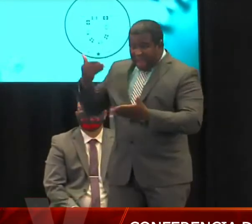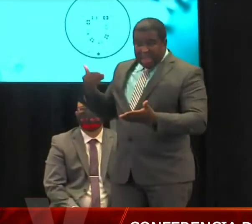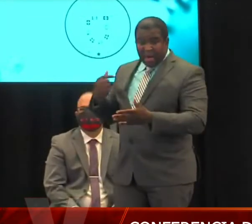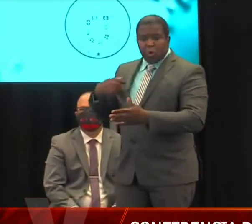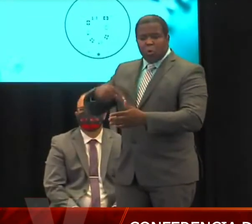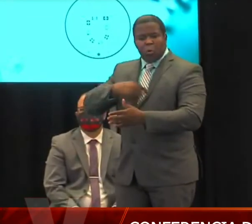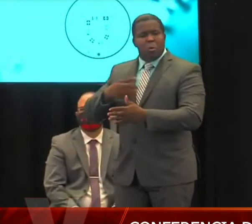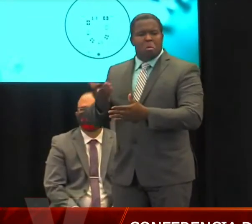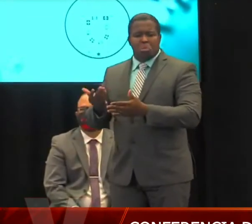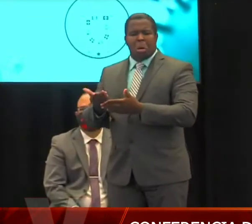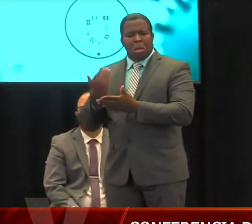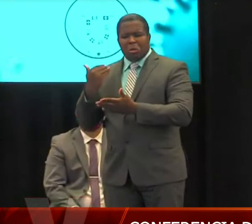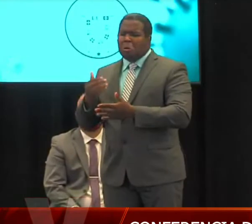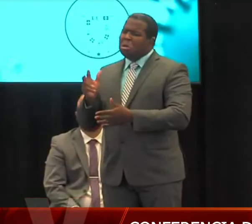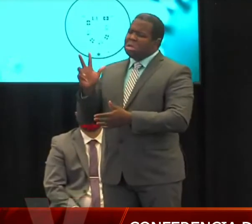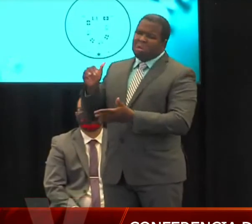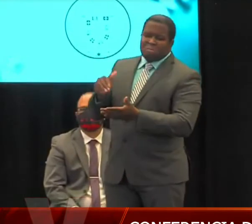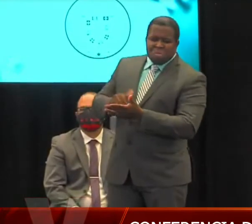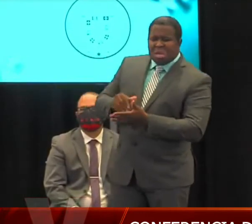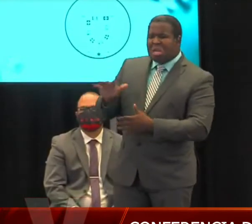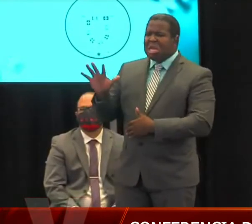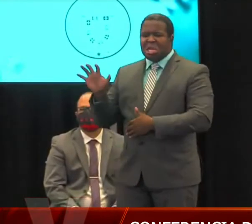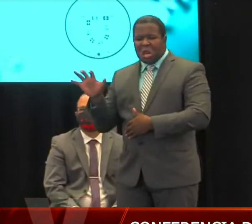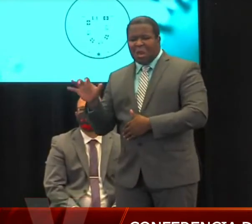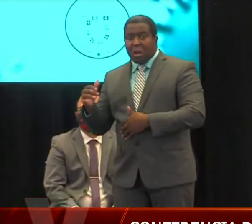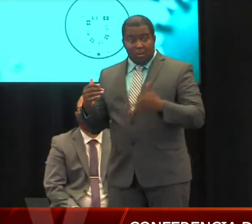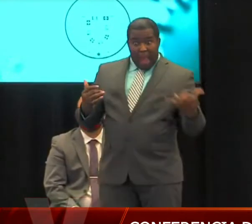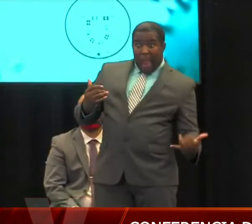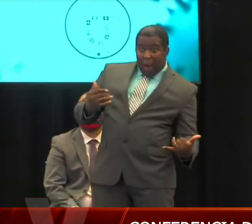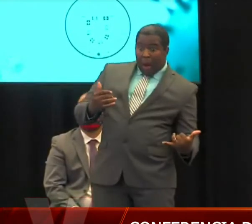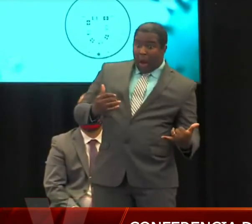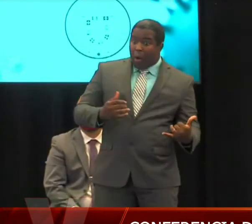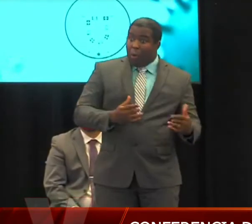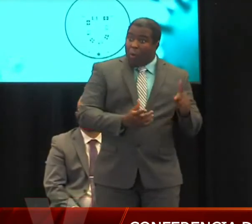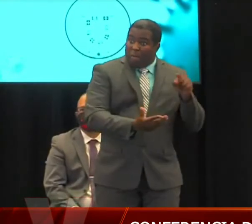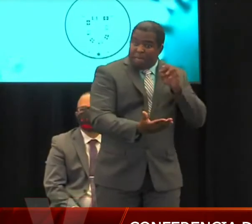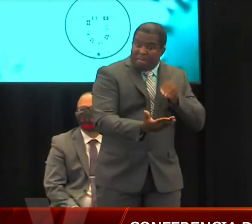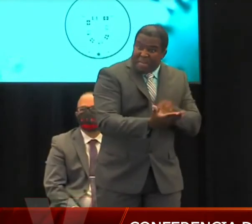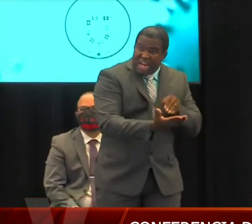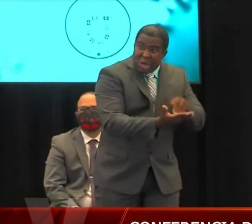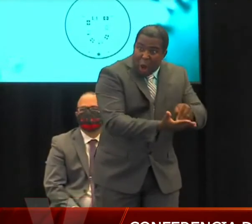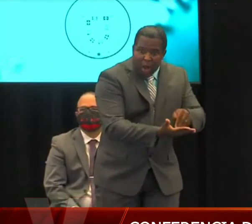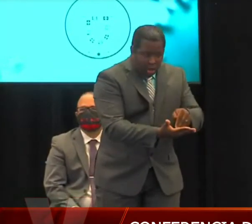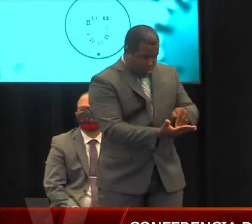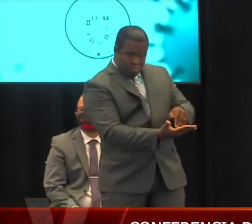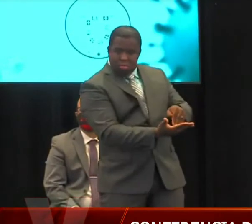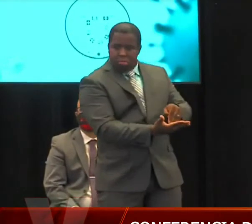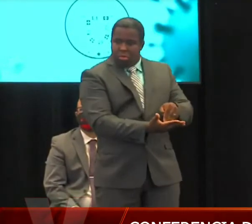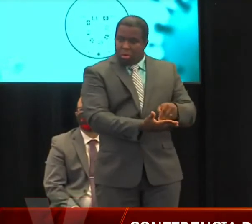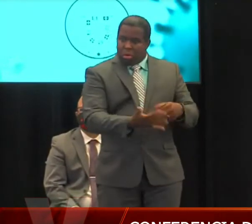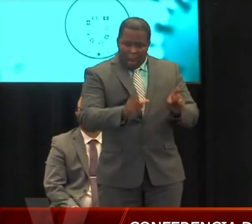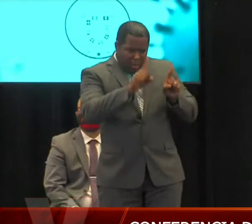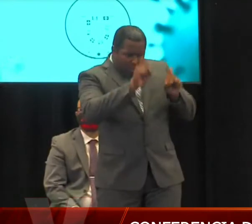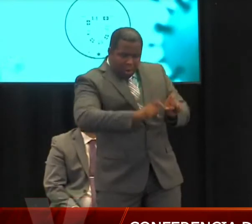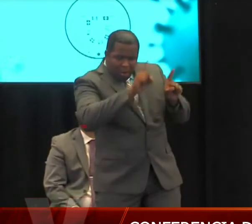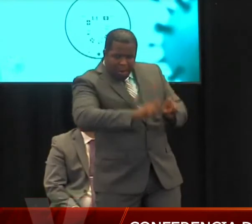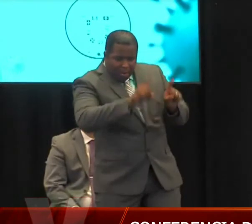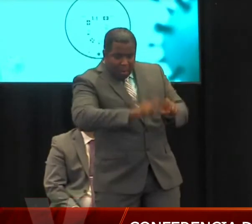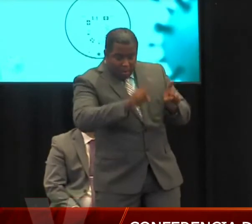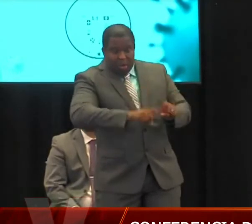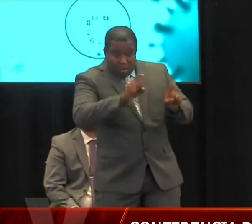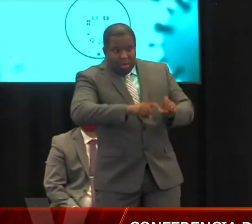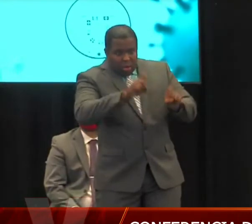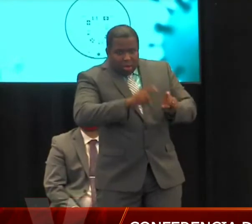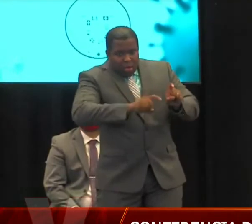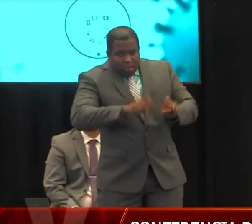hoy tenemos sobre un millón, se siguen haciendo entre 4.500 y 5.000 pruebas moleculares diarias, tenemos 600.000 pruebas serológicas,